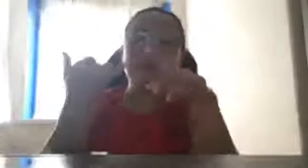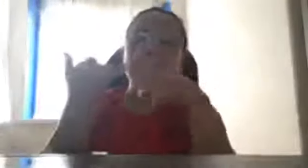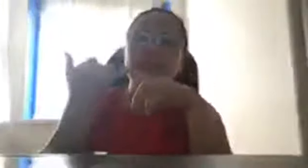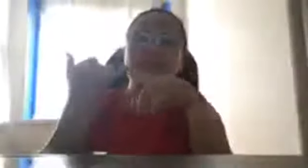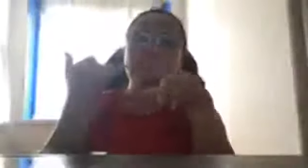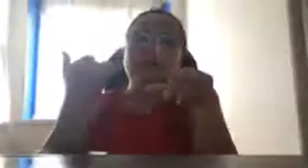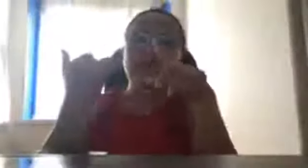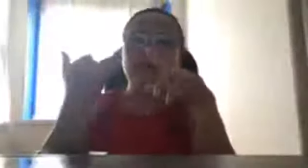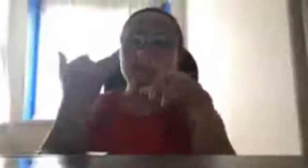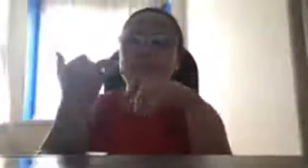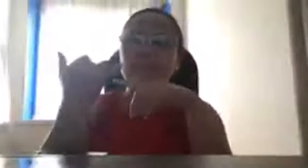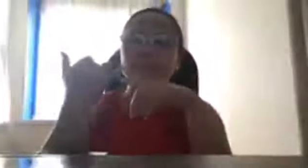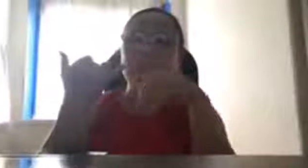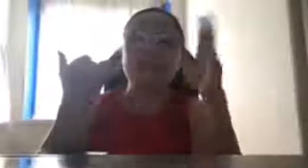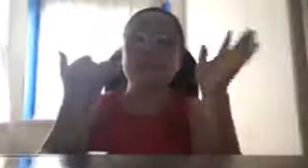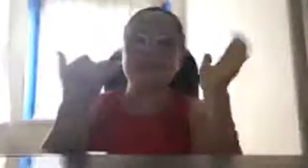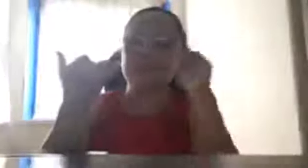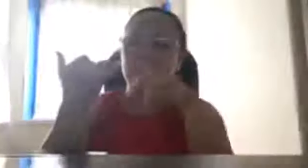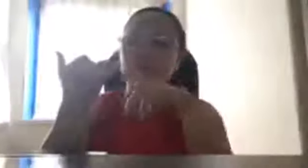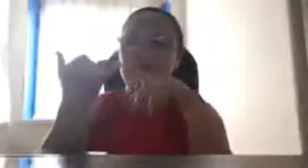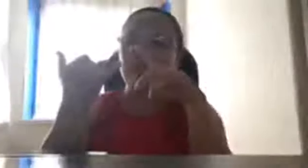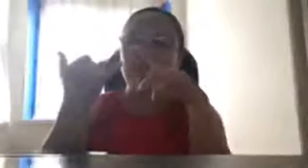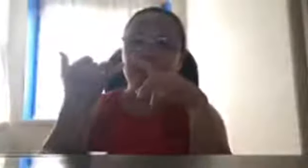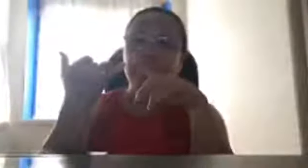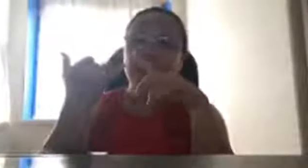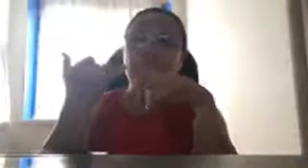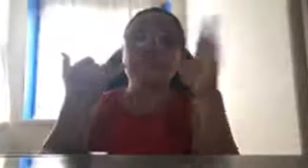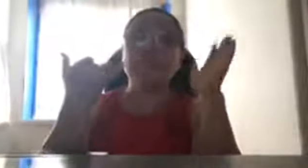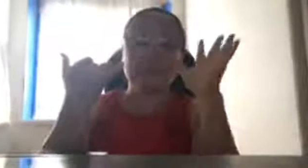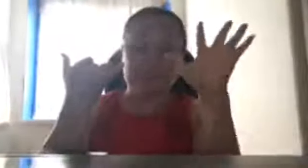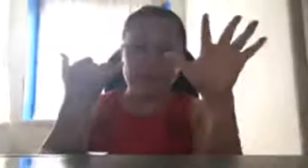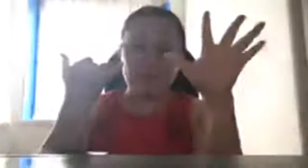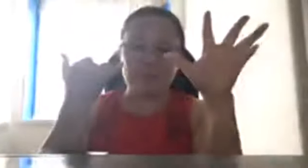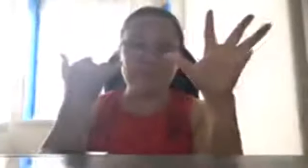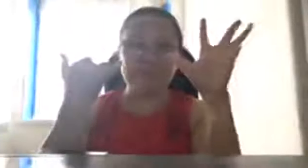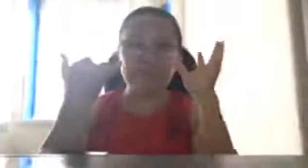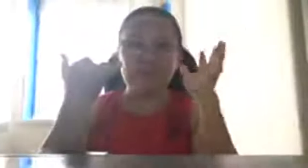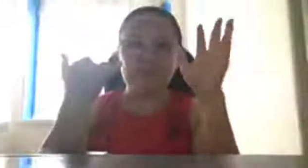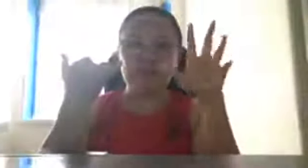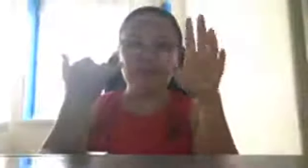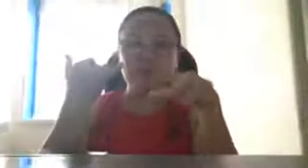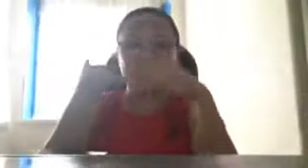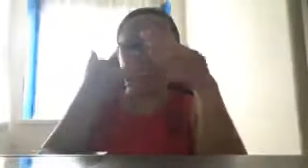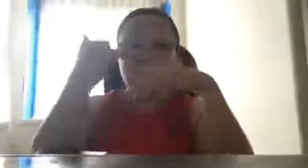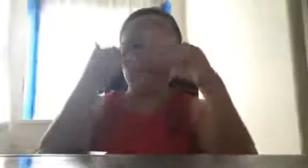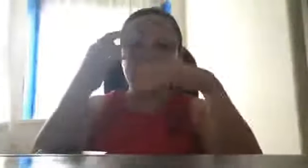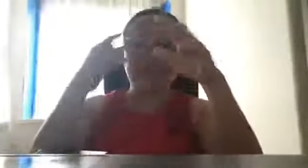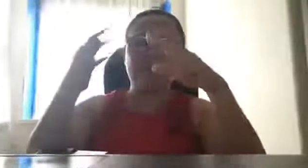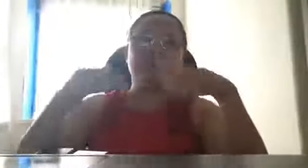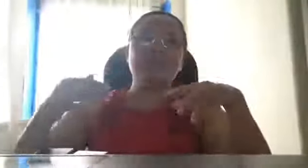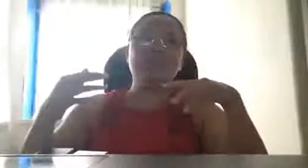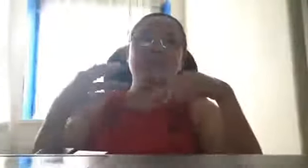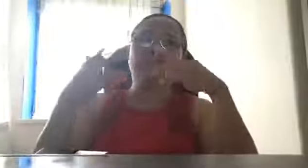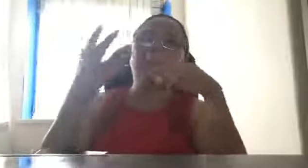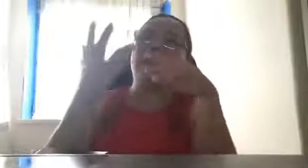mahirap, ano yun, wala, hindi sila kumikilos. Buti nga ngayon, dumating si Pangulong Duterte, yung police ngayon, medyo active na.